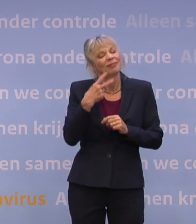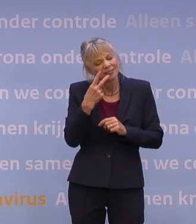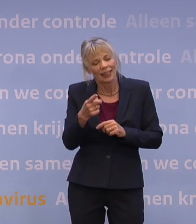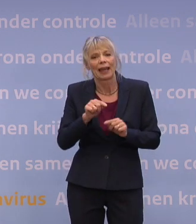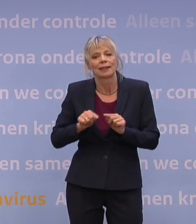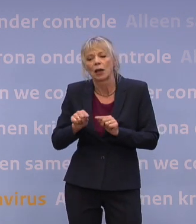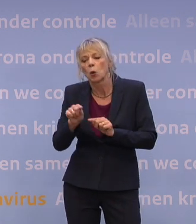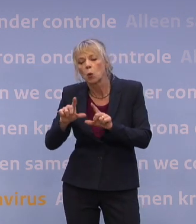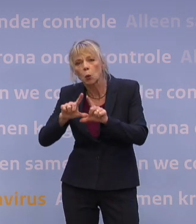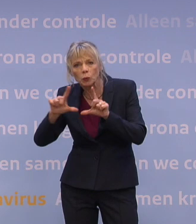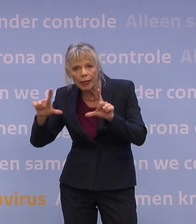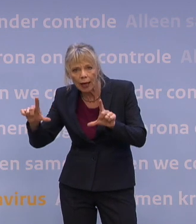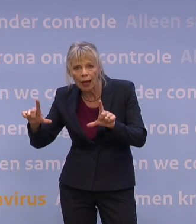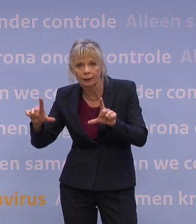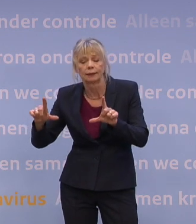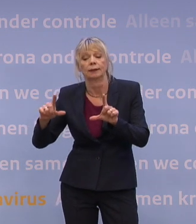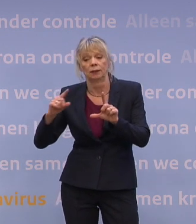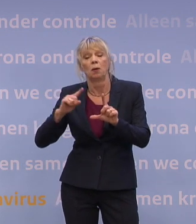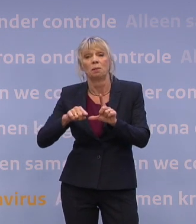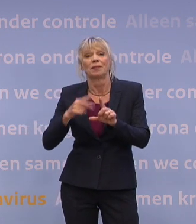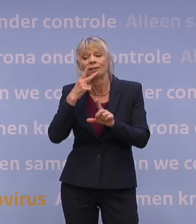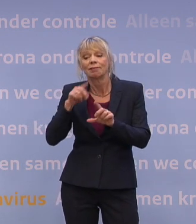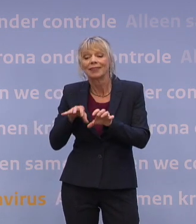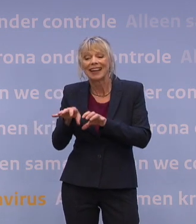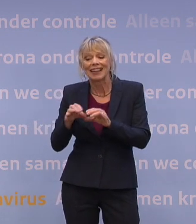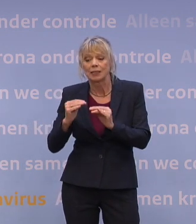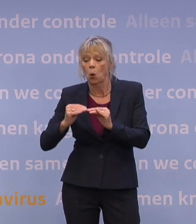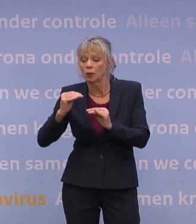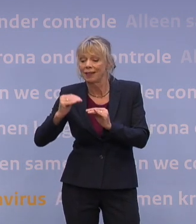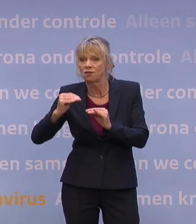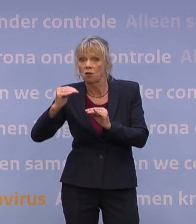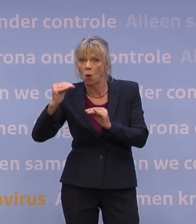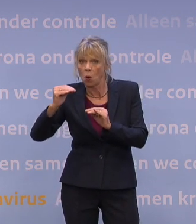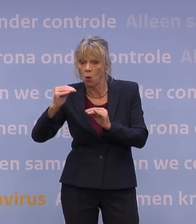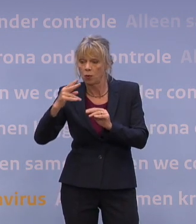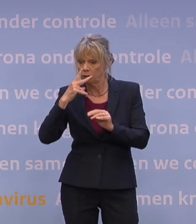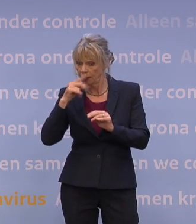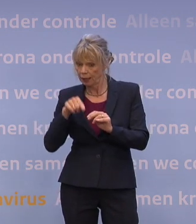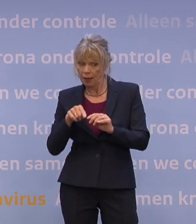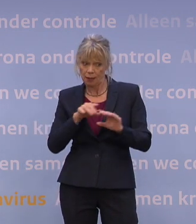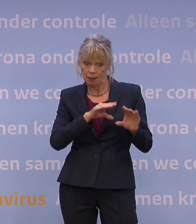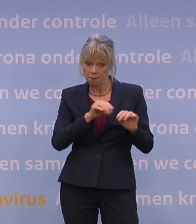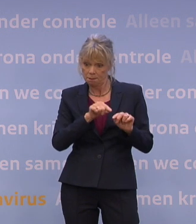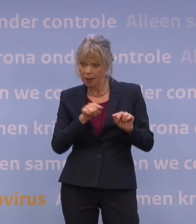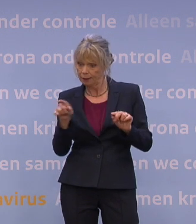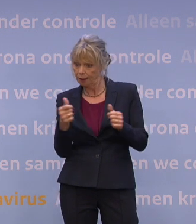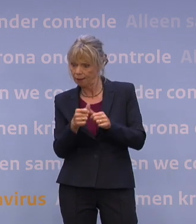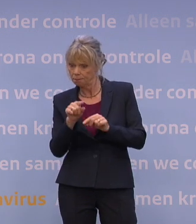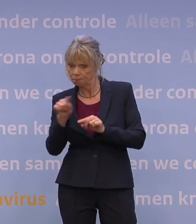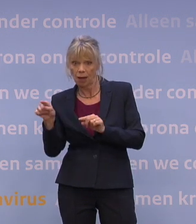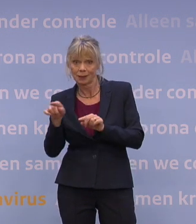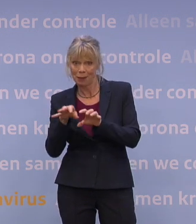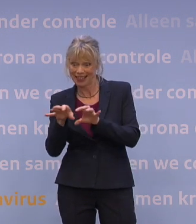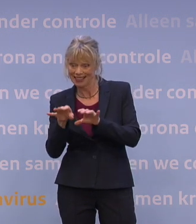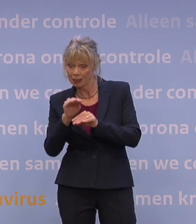de maatregelen die per risiconiveau geformuleerd waren. Zijn die gegeven de vaccinatiegraad nog steeds de meest verstandige maatregelen? Dus we zullen in september ook weer met een herziening komen.